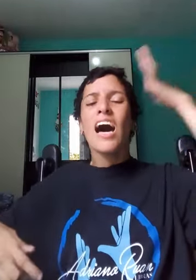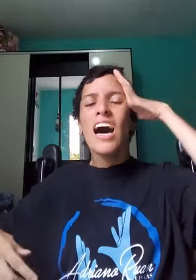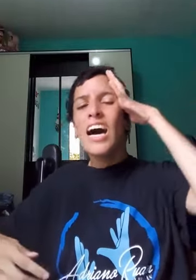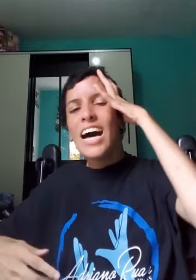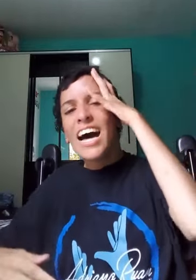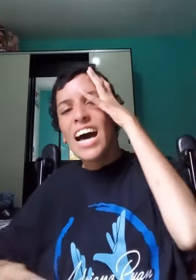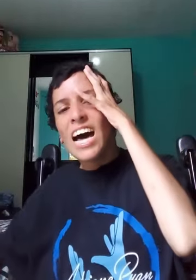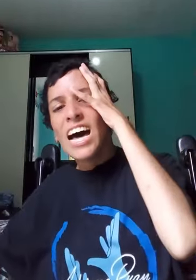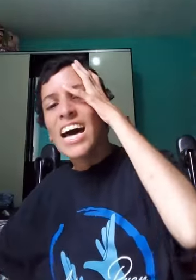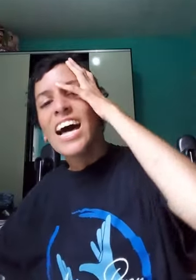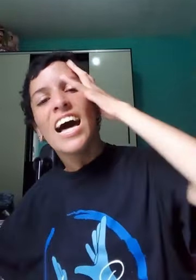saber